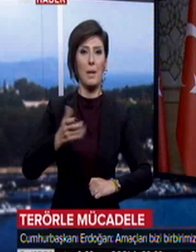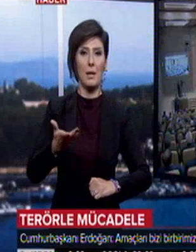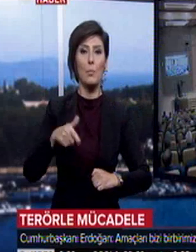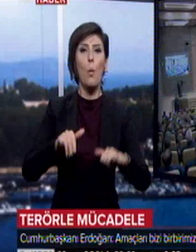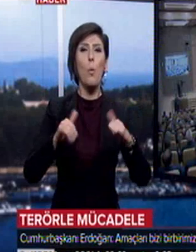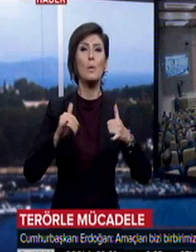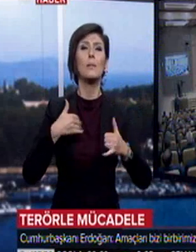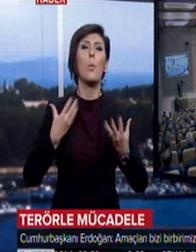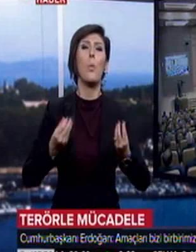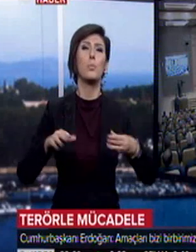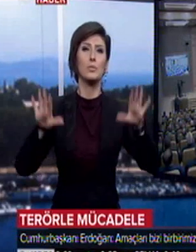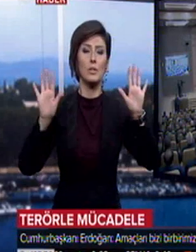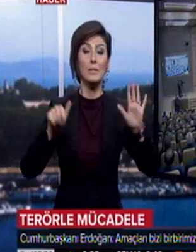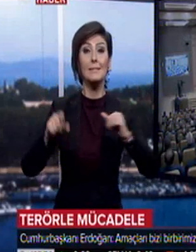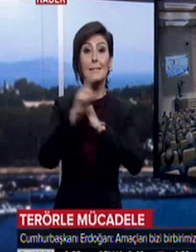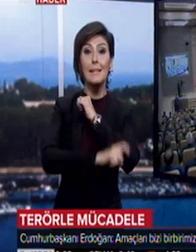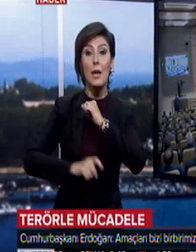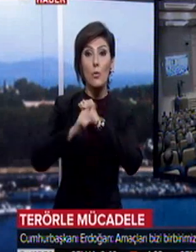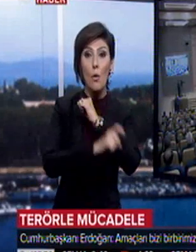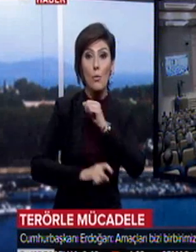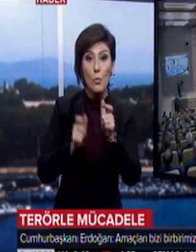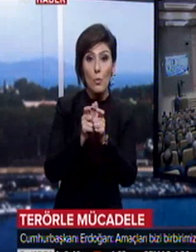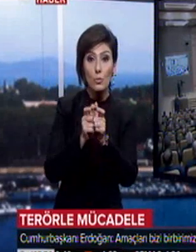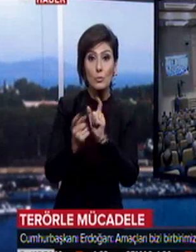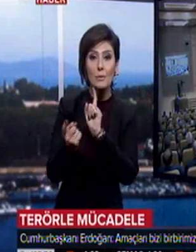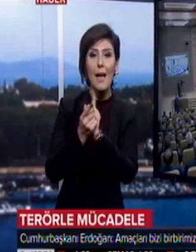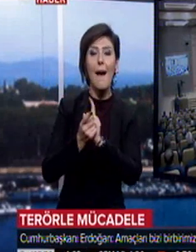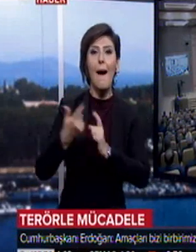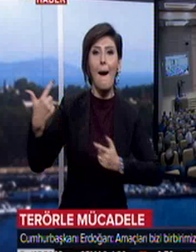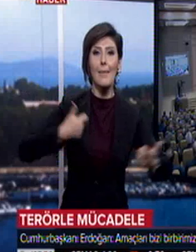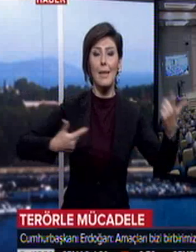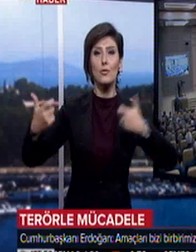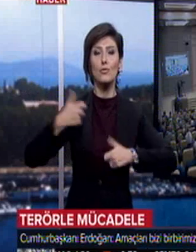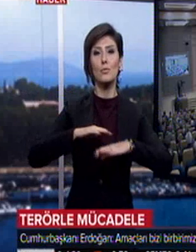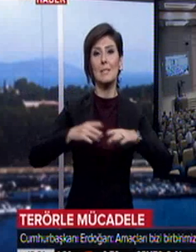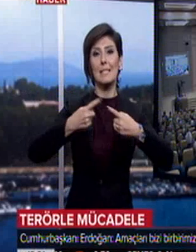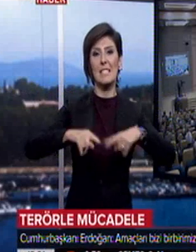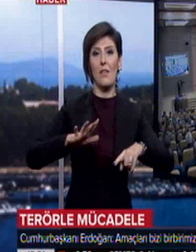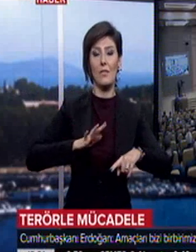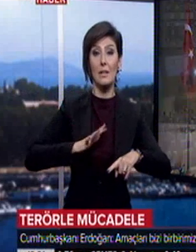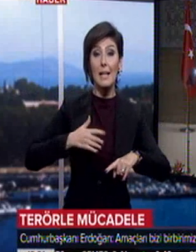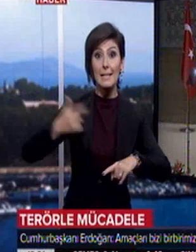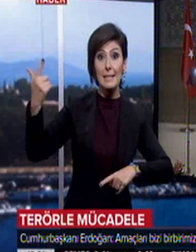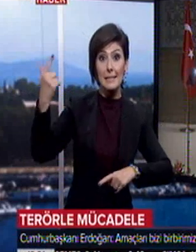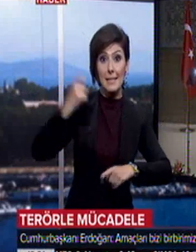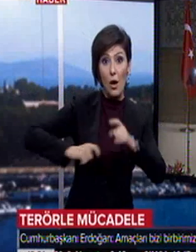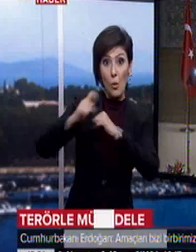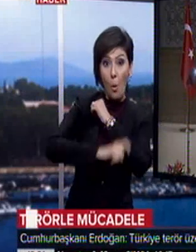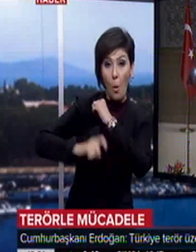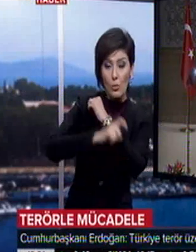Türkiye terör örgütleri üzerinden ateşle imtihan ediliyor dedi. Terör üzerinden yapılan yorumlara sert çıktı. Türkiye